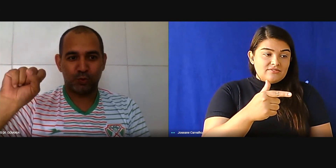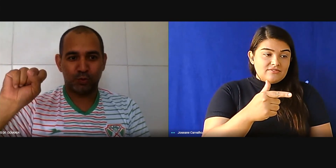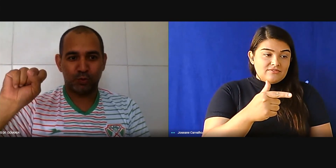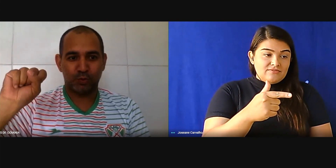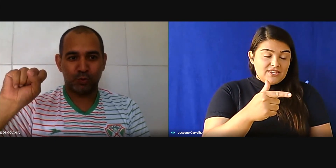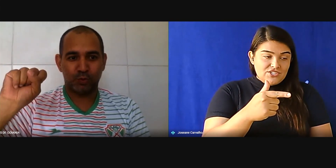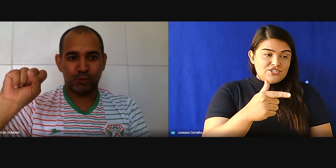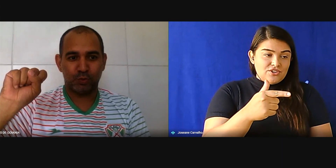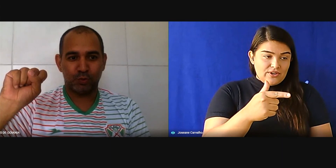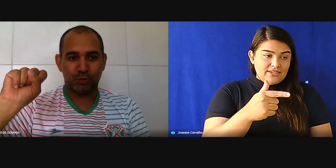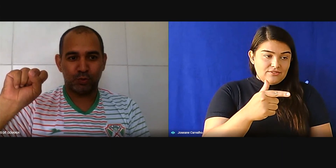28,